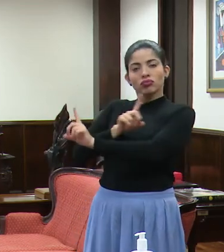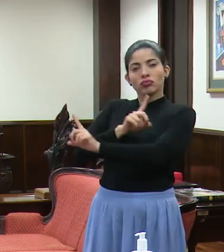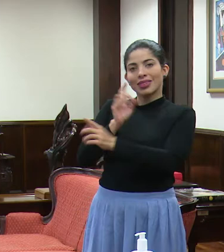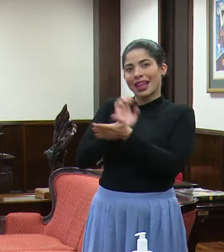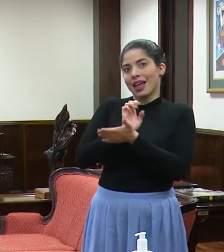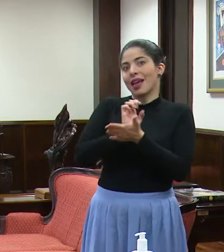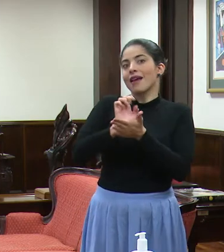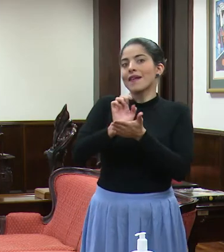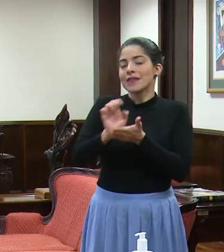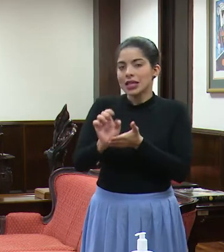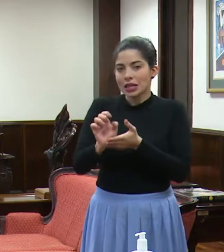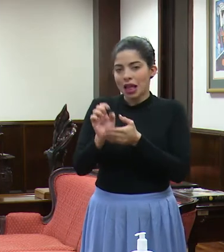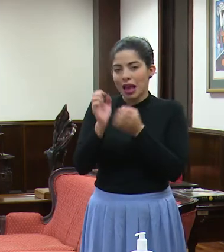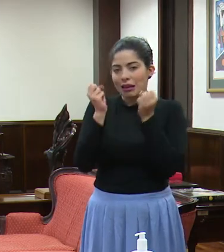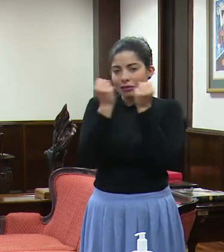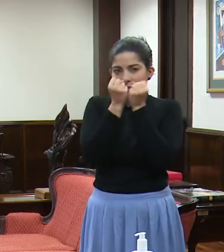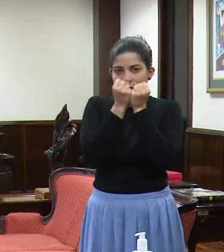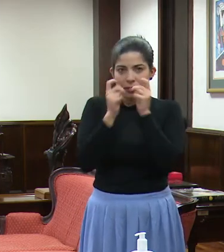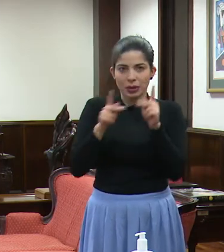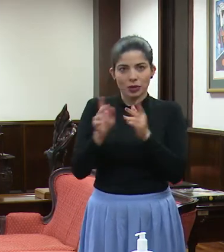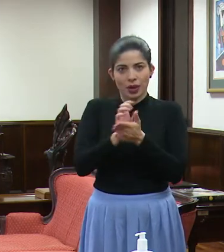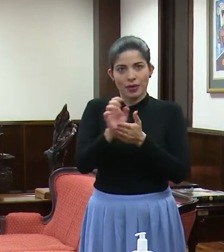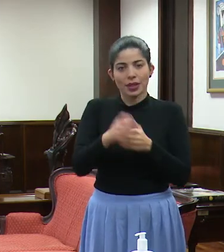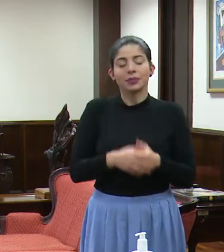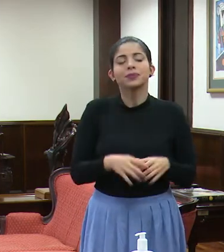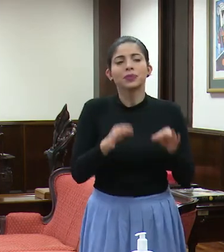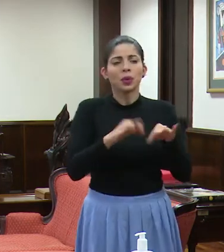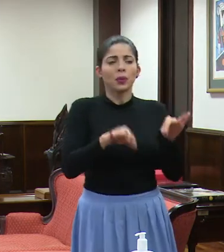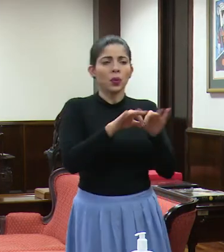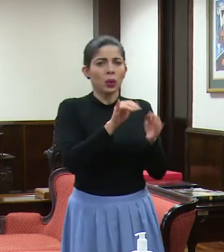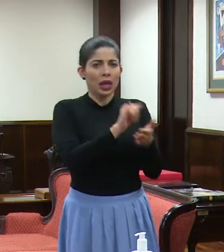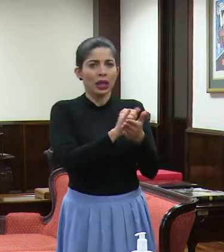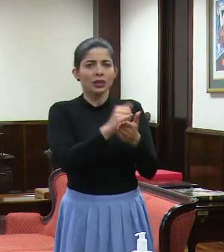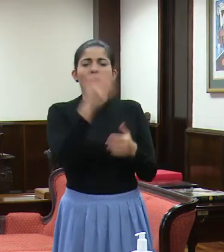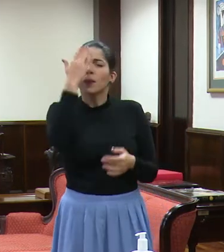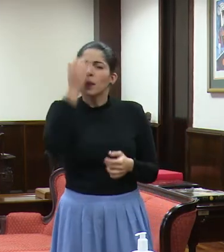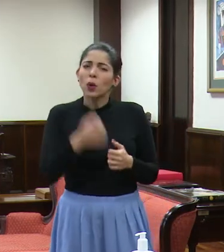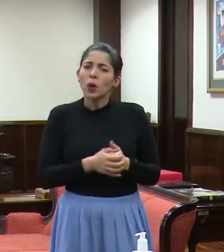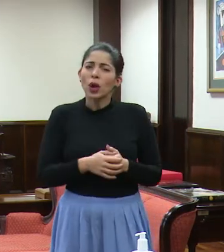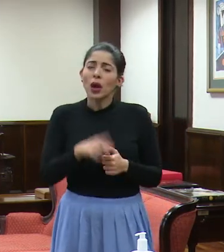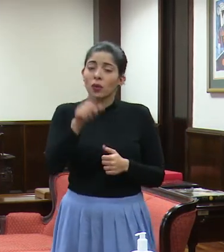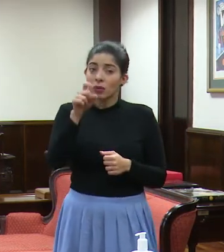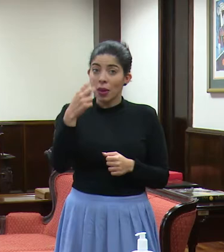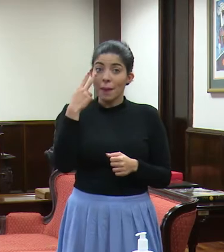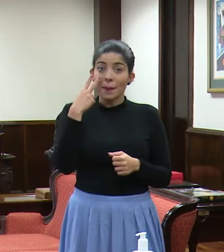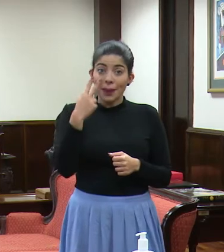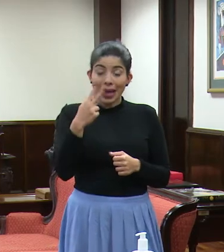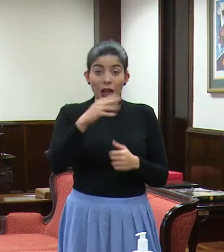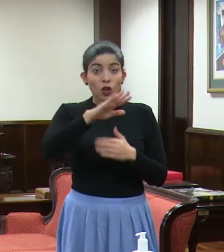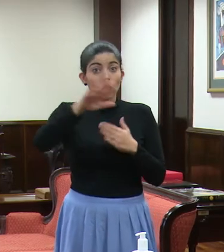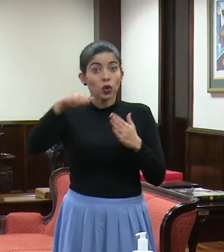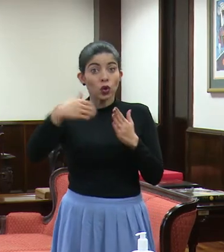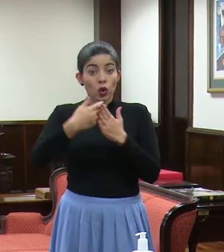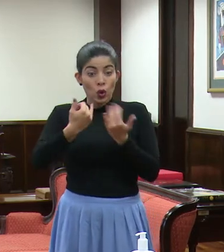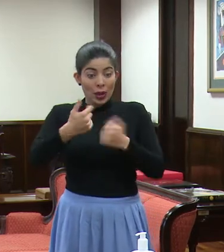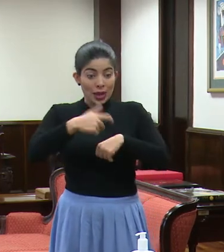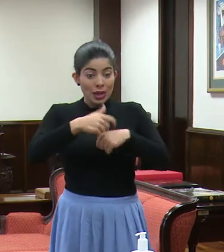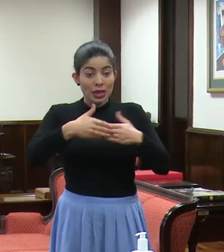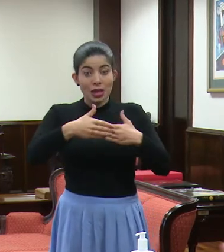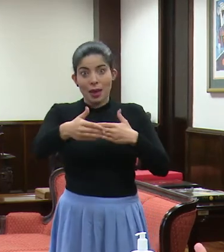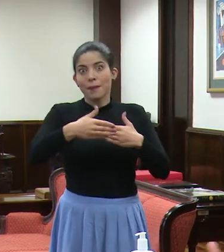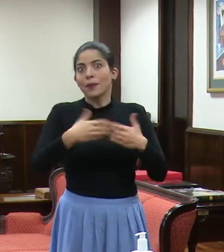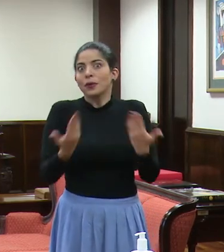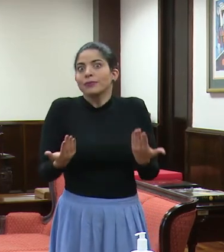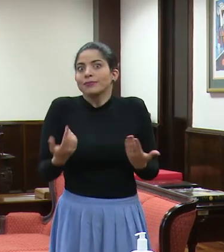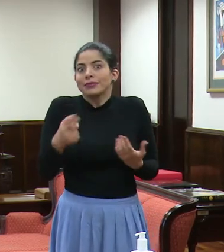evitar por todos los medios la aglomeración de personas. Muy importante en eso. Porque hay que ver que todas en este periodo y todos vamos a tener